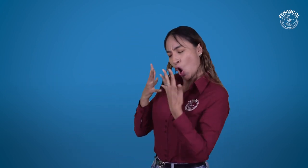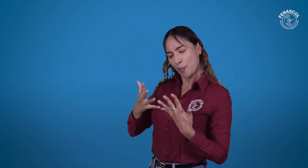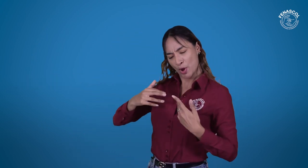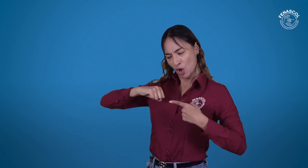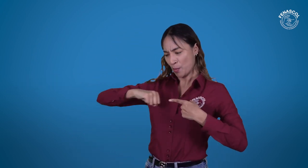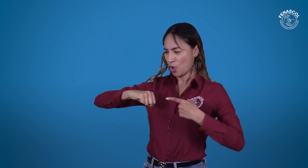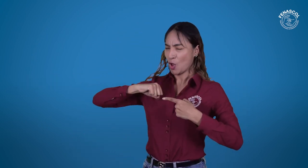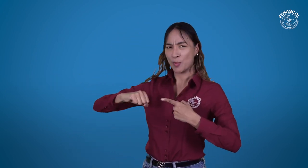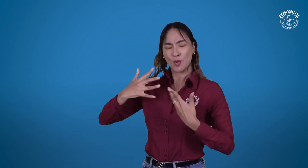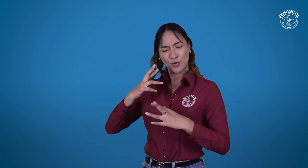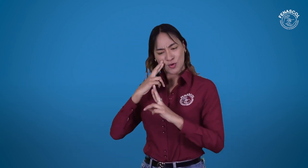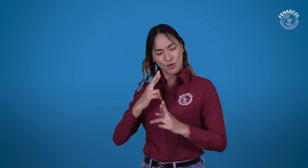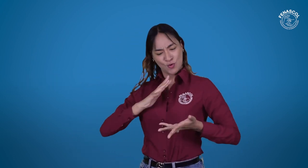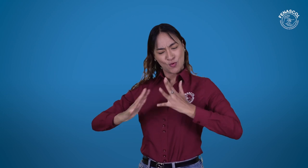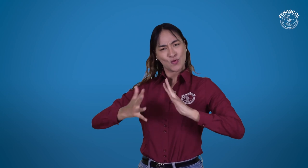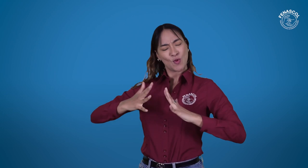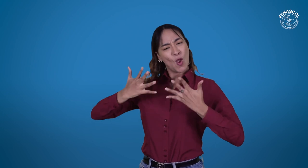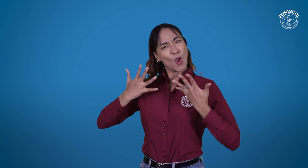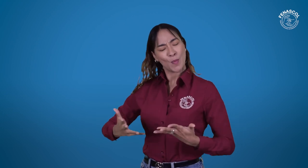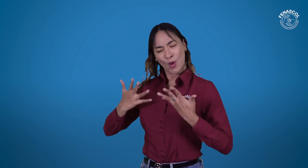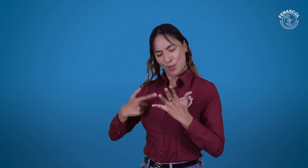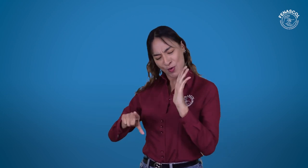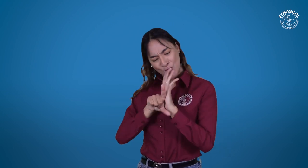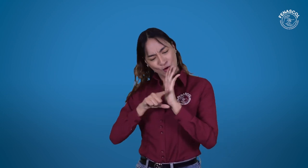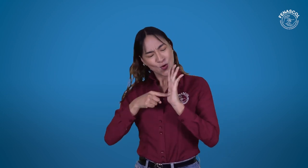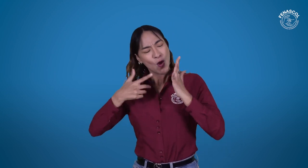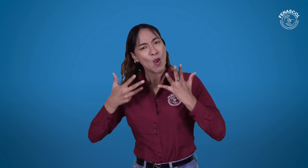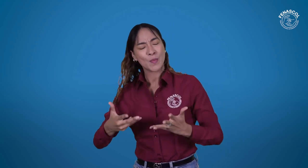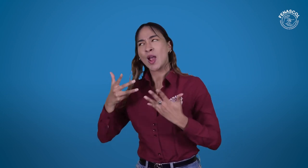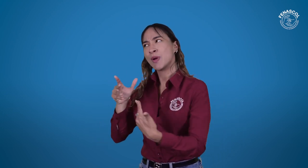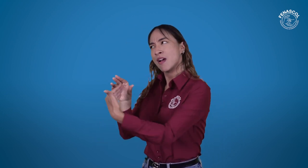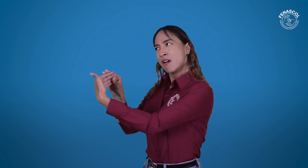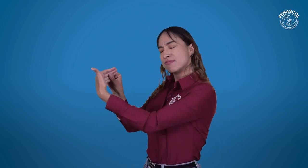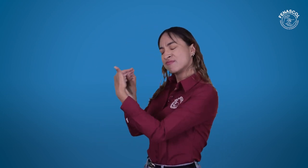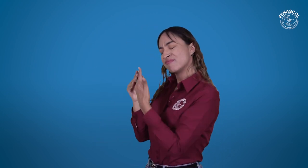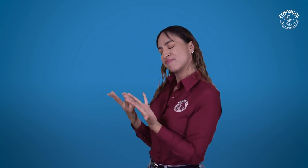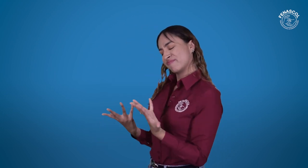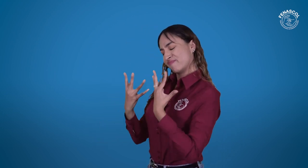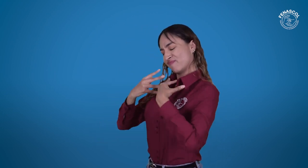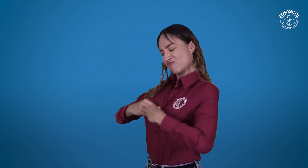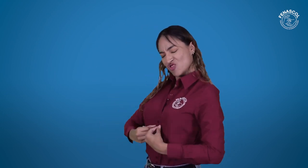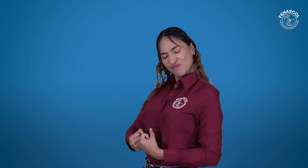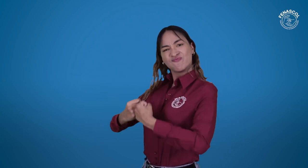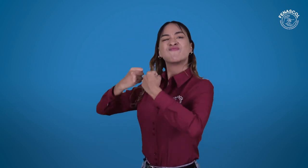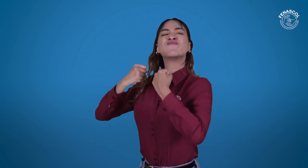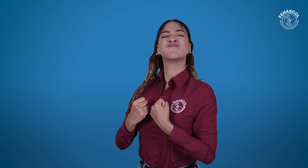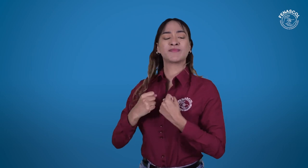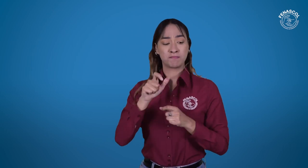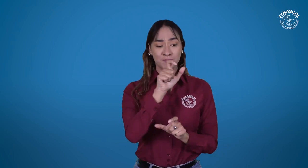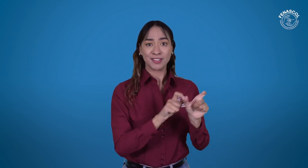lengua de señas como derecho, cómo lograr su reconocimiento legal. Y fue así como las asociaciones de sordos y